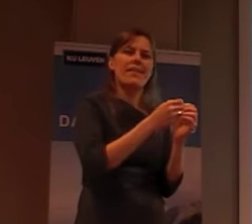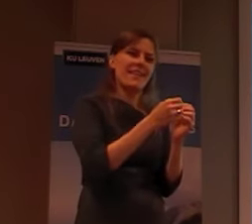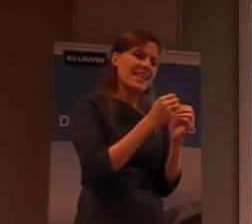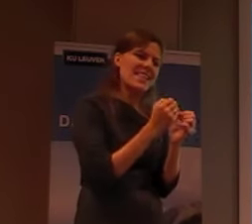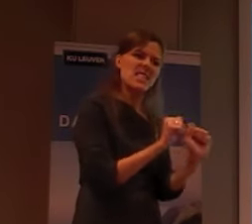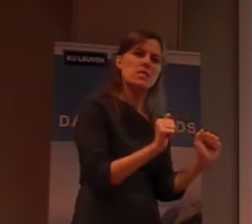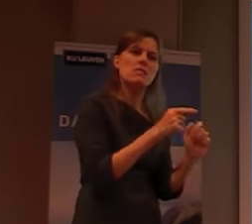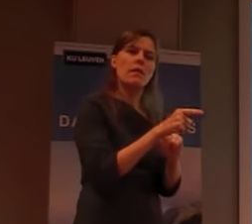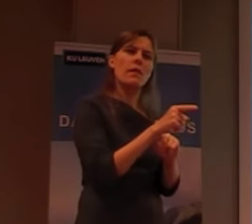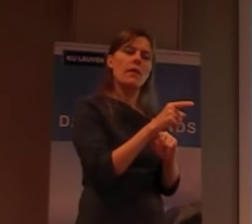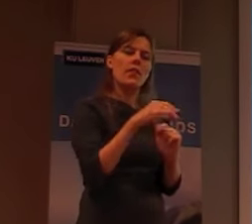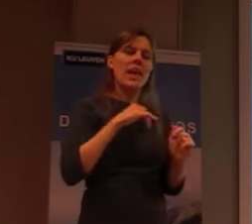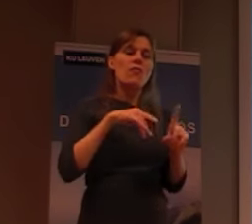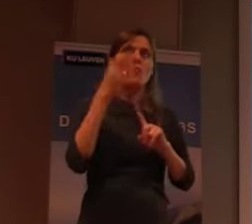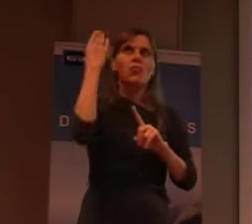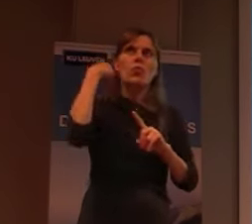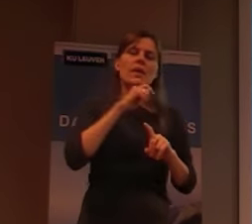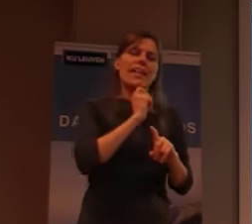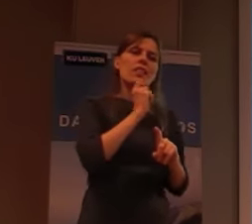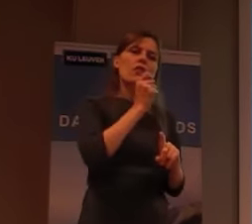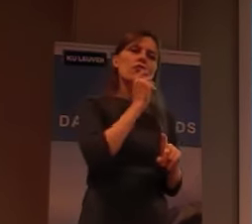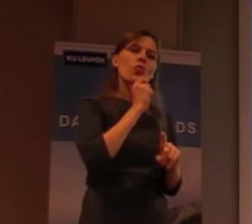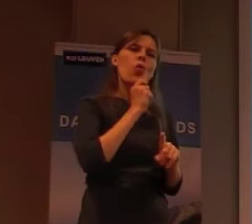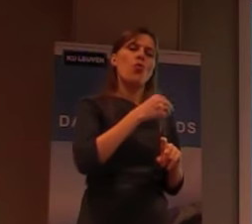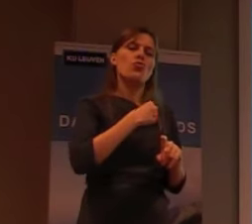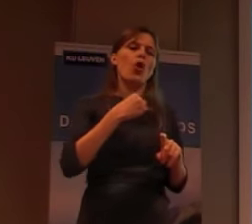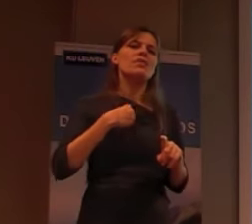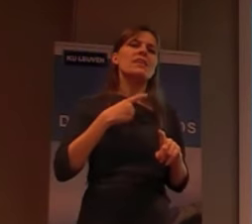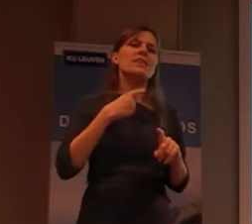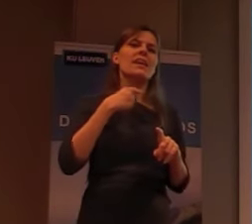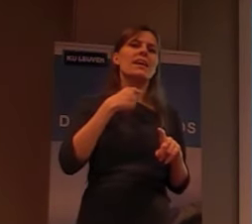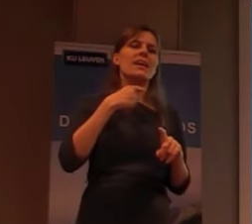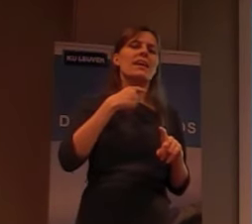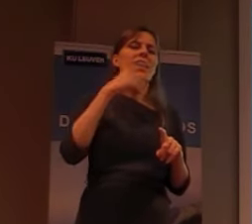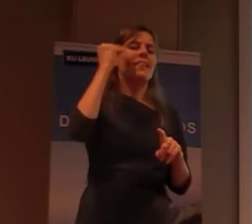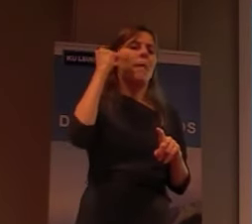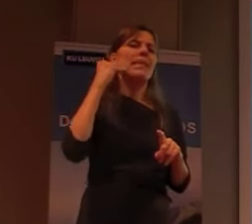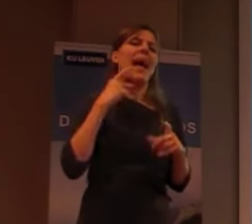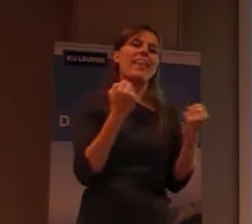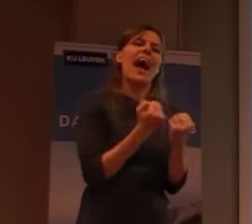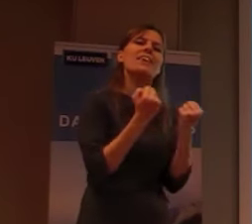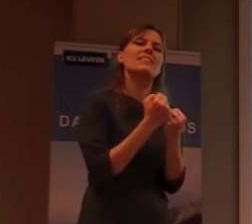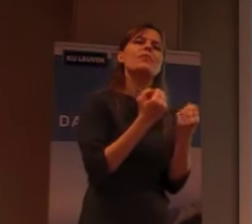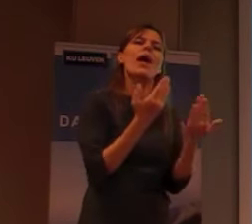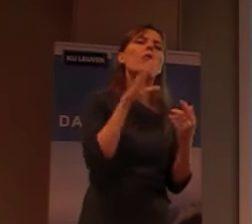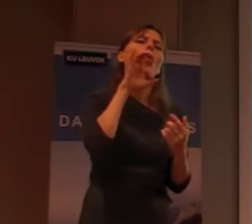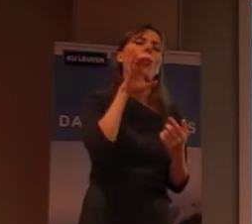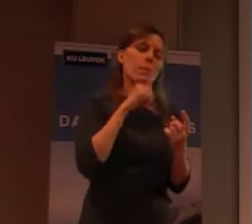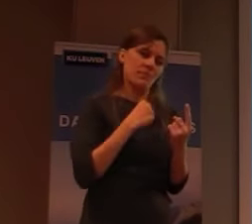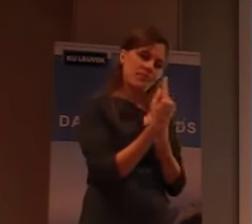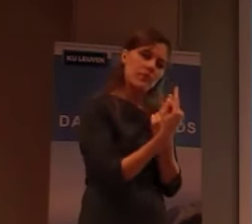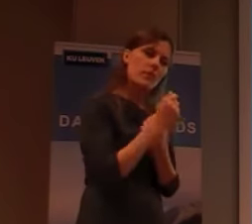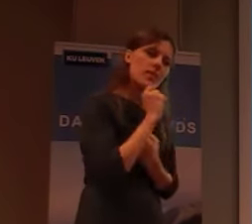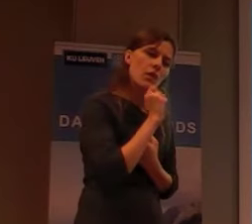met, dokter, van de Damianactie, in Congo. En die zei, ja, je moet eigenlijk, aard,